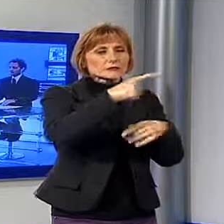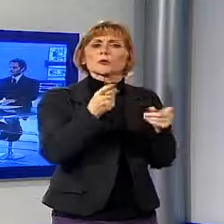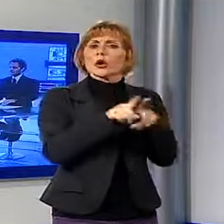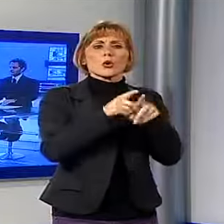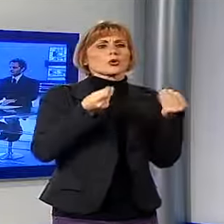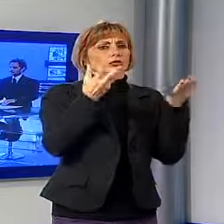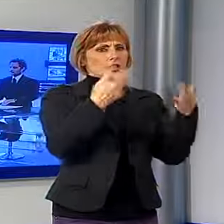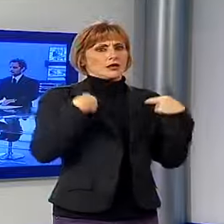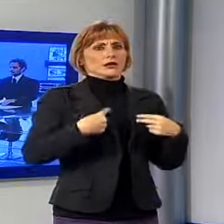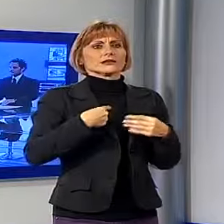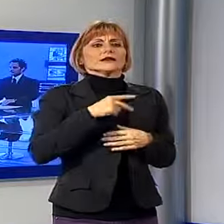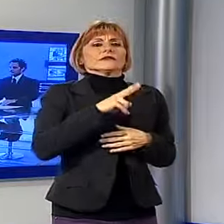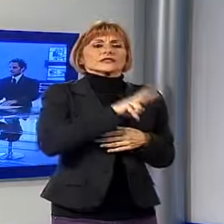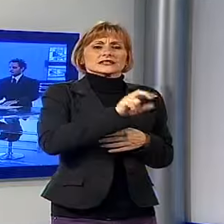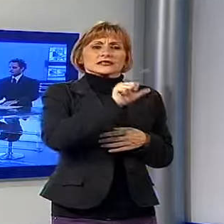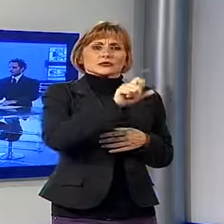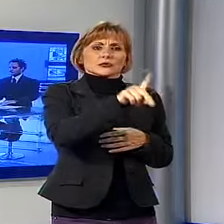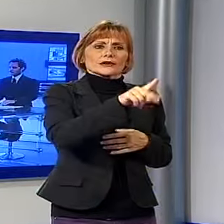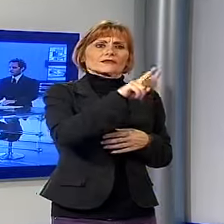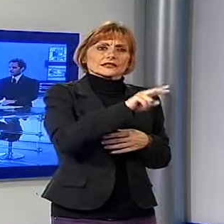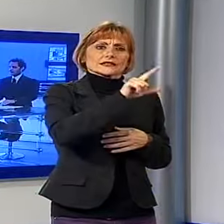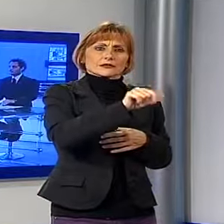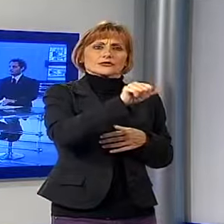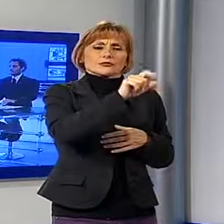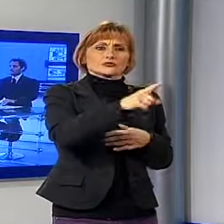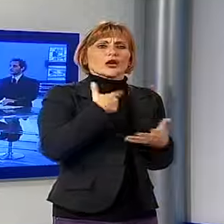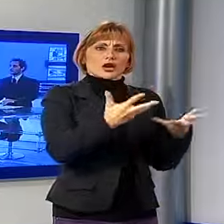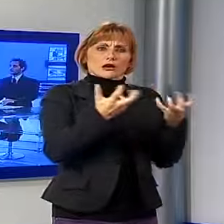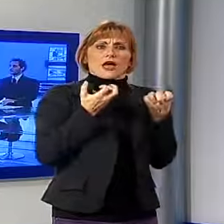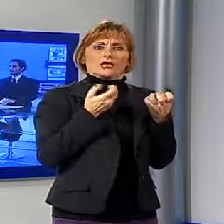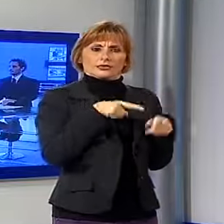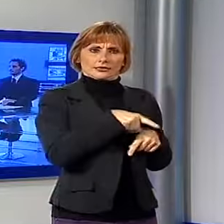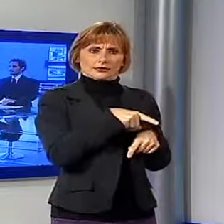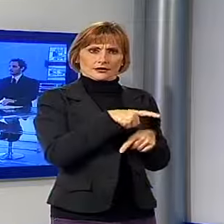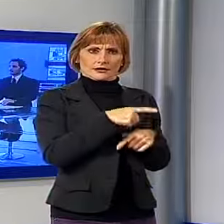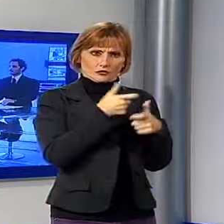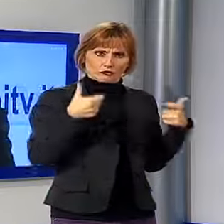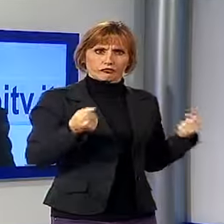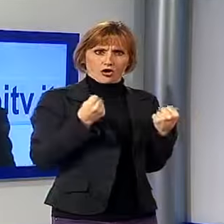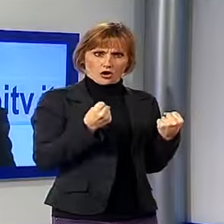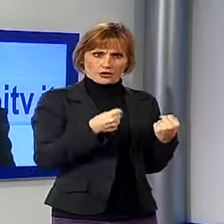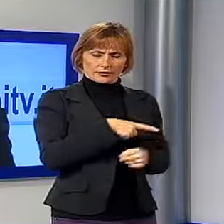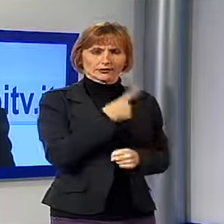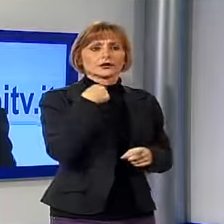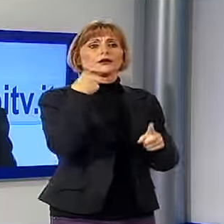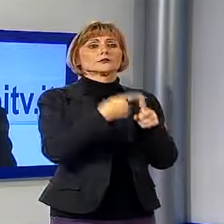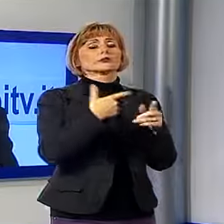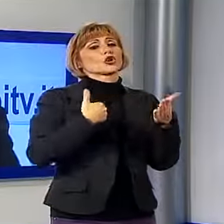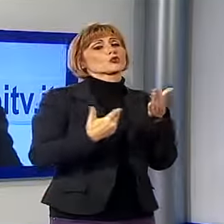tutti i fini di settimana avremo questo grosso richiamo. Ed inoltre ci sono varie nuove iniziative